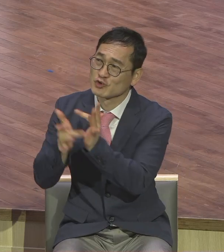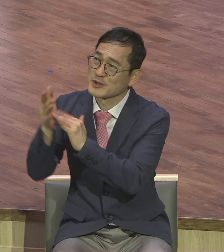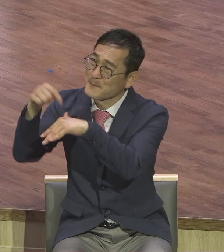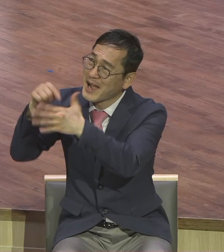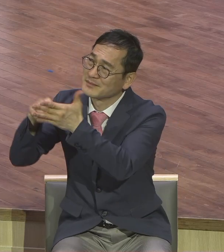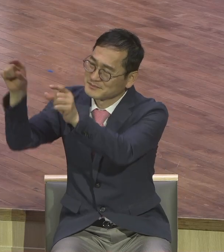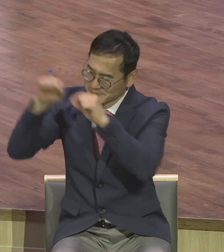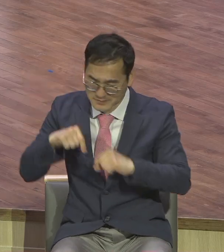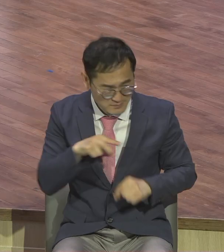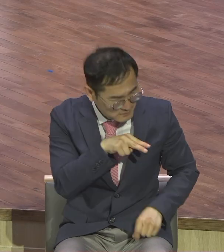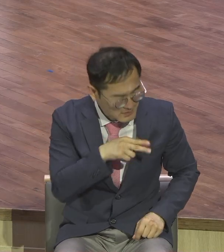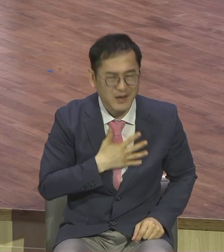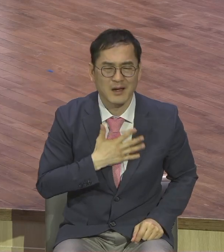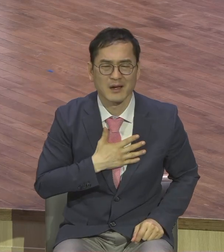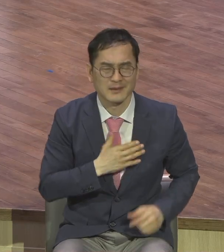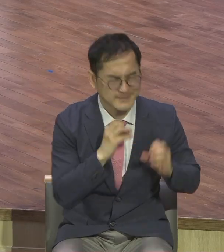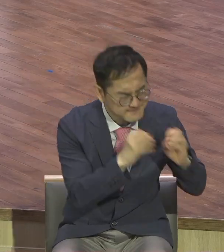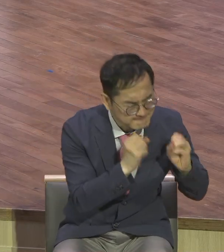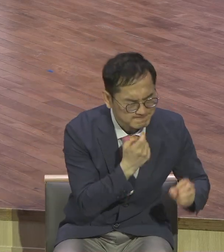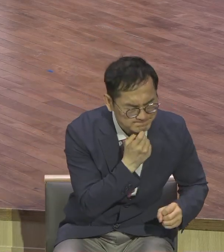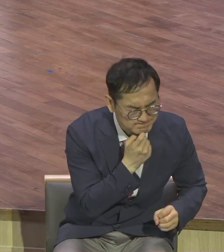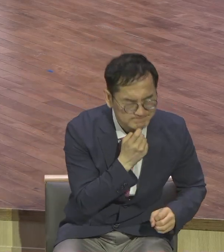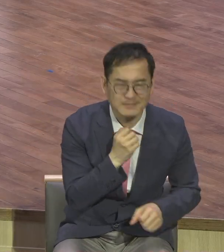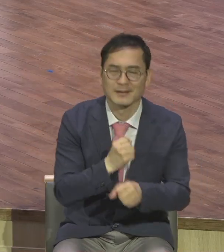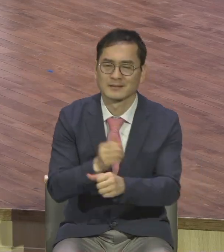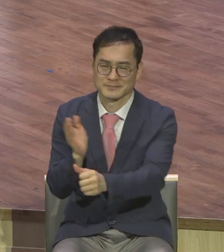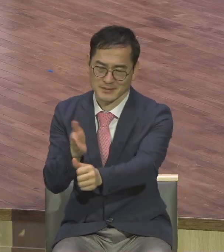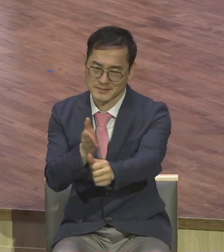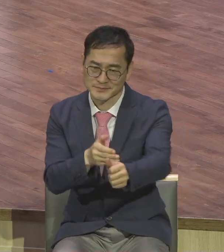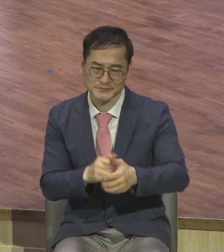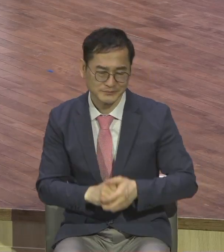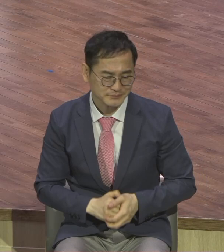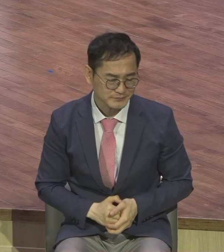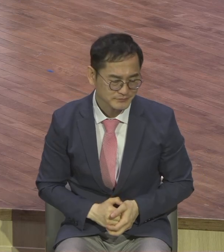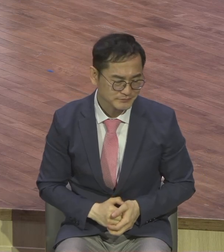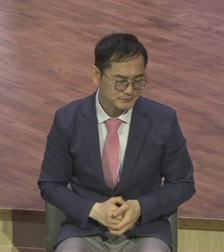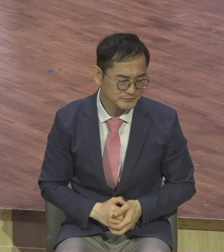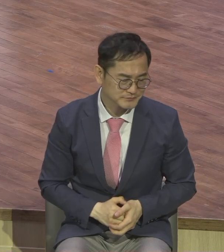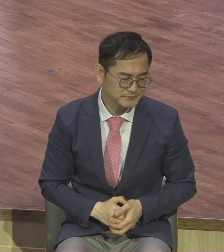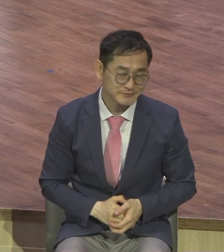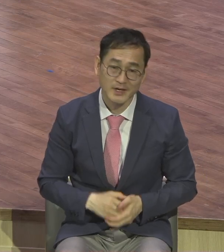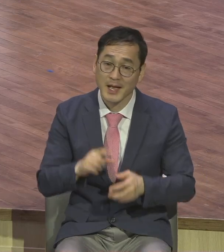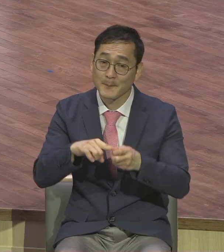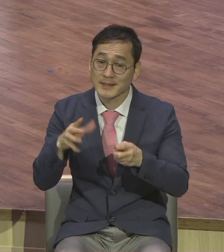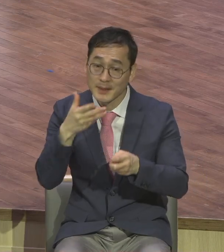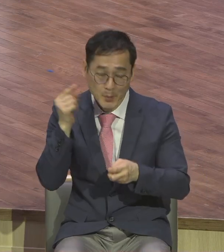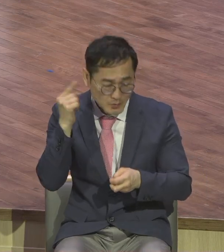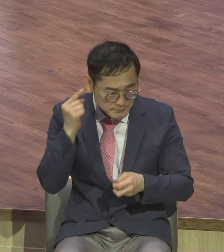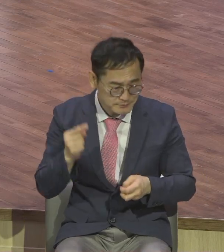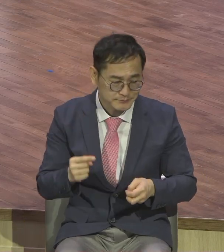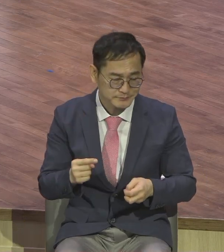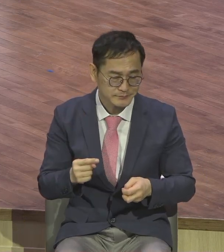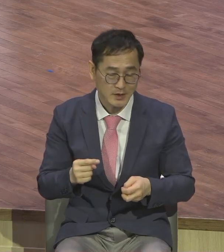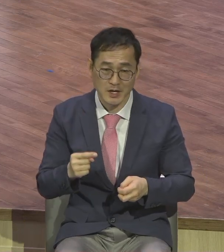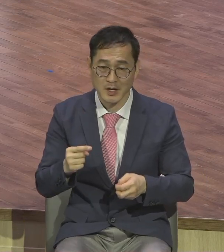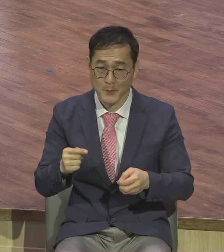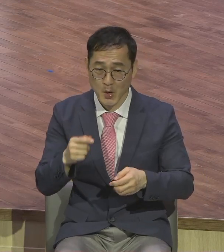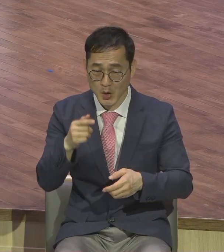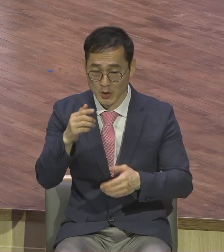예수께서 이르시되 너희가 성경의 건축자들이 버린 돌이 모퉁이의 머리돌이 되었나 이것은 주로 말미암화된